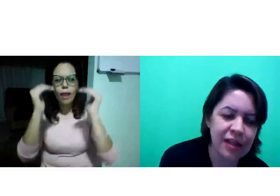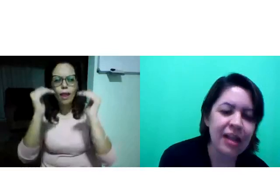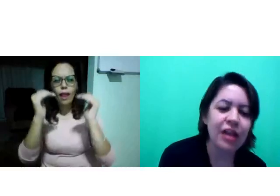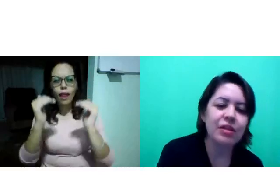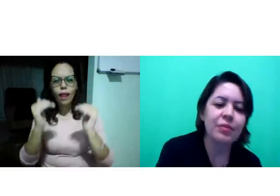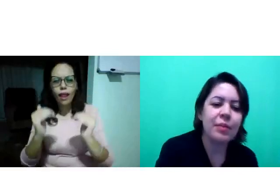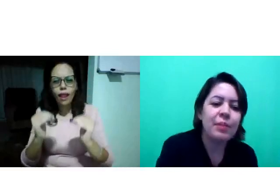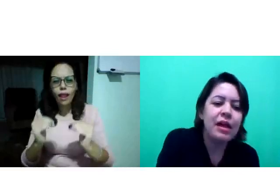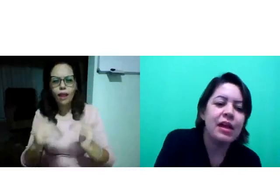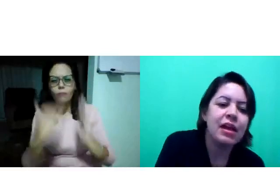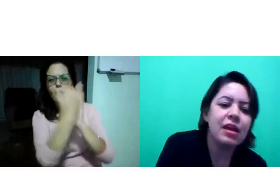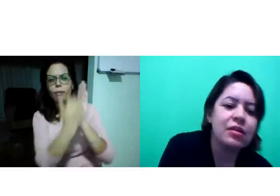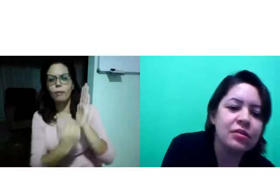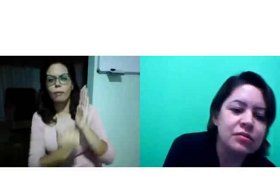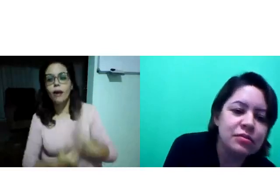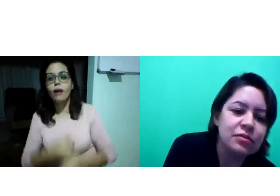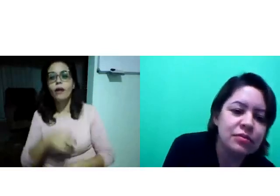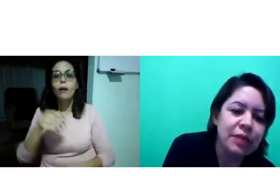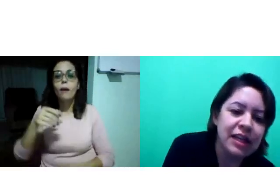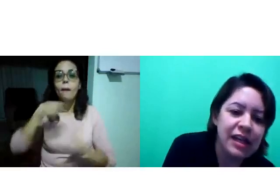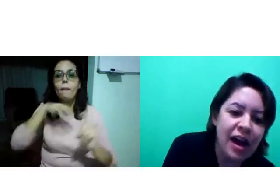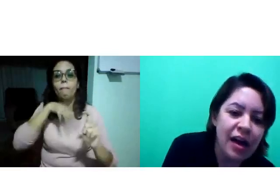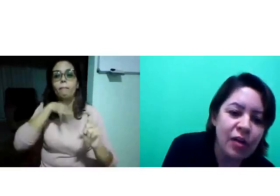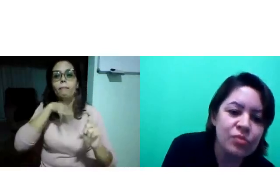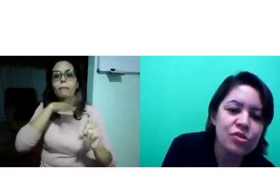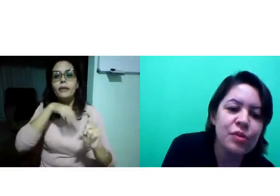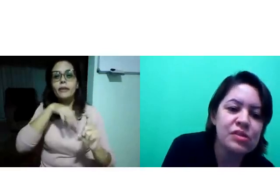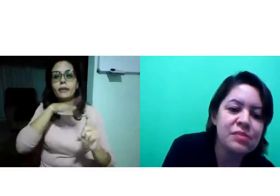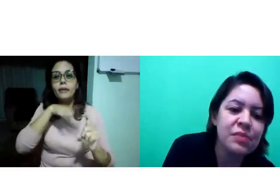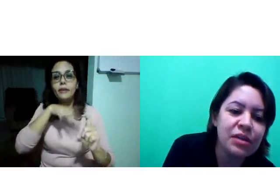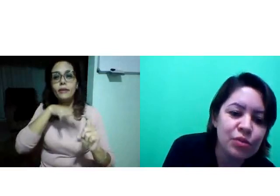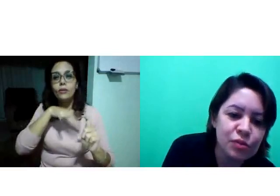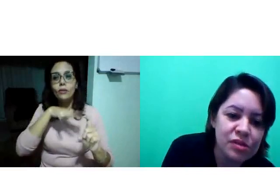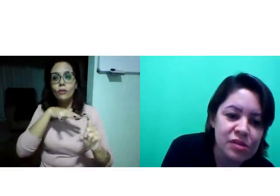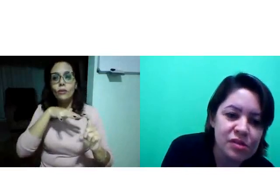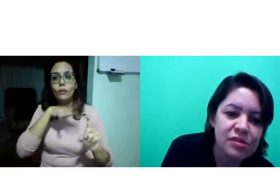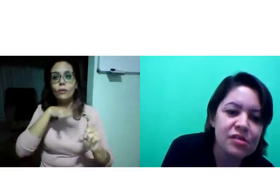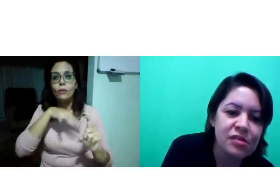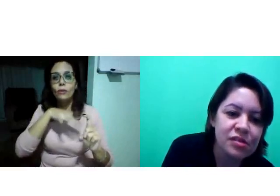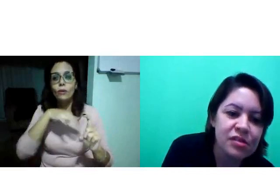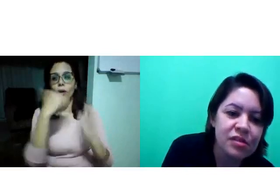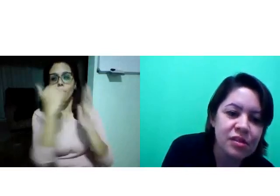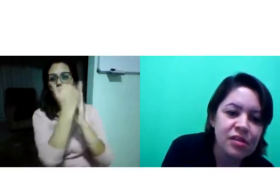Eu também preparei um material sobre os mitos.